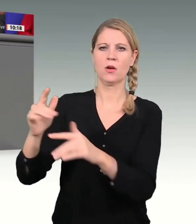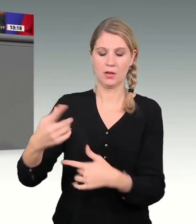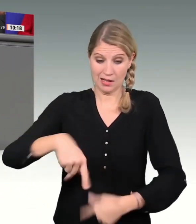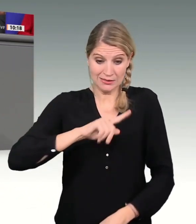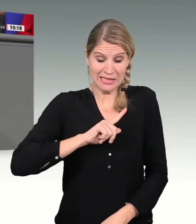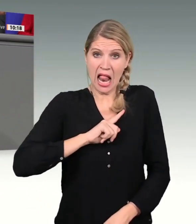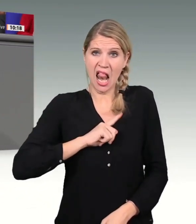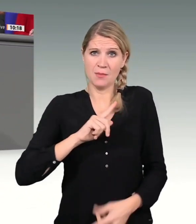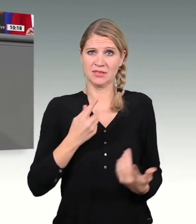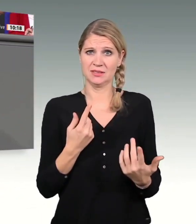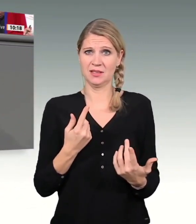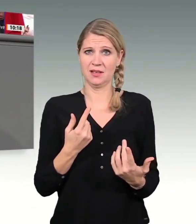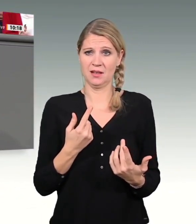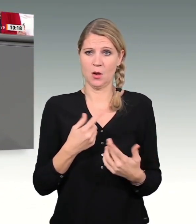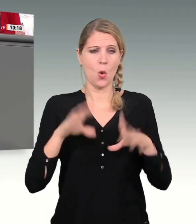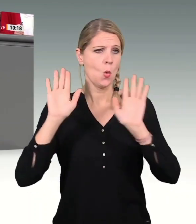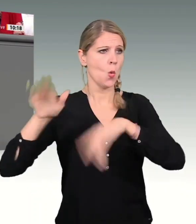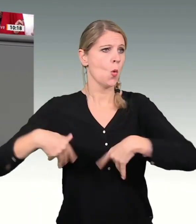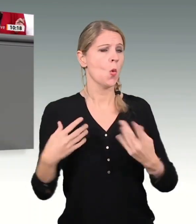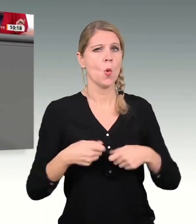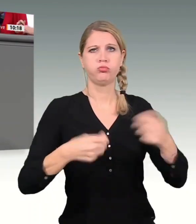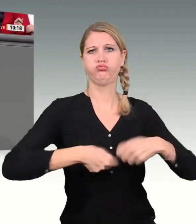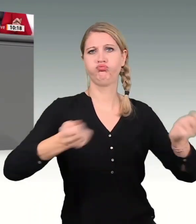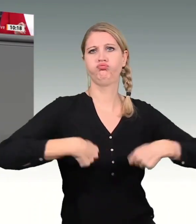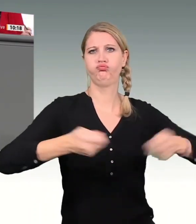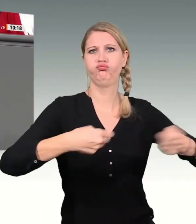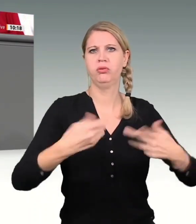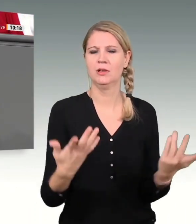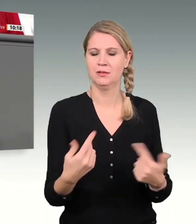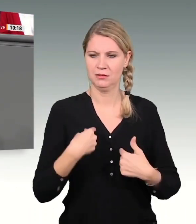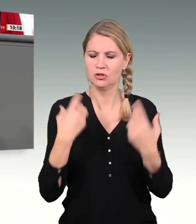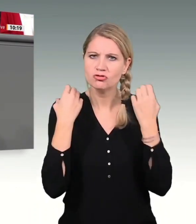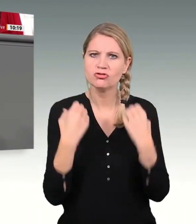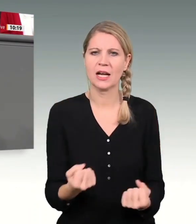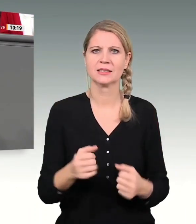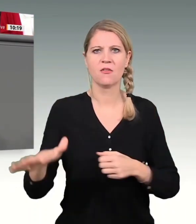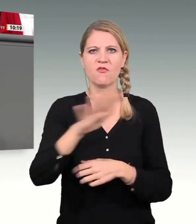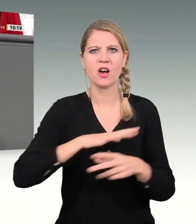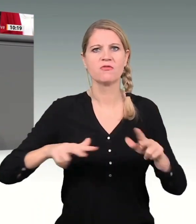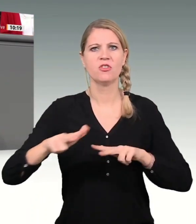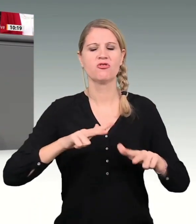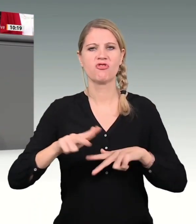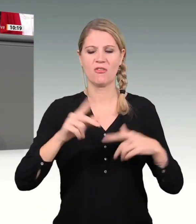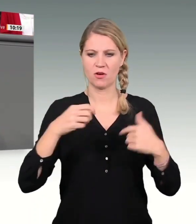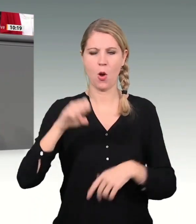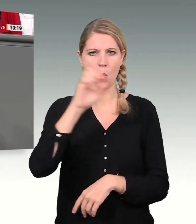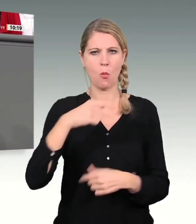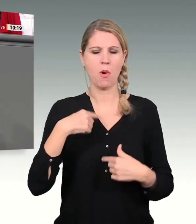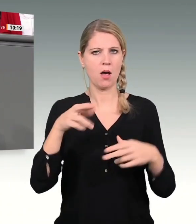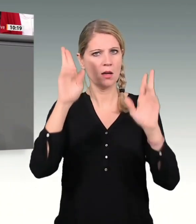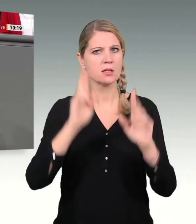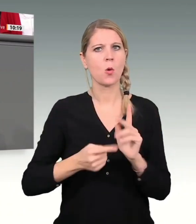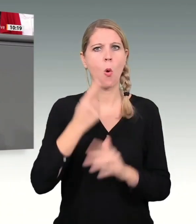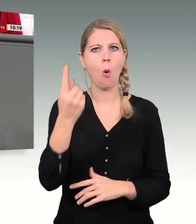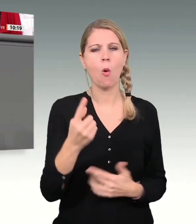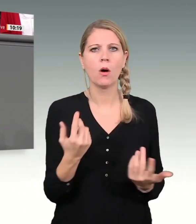die größten Zünder sind? Als stärkste Volkswirtschaft Europas haben wir nicht nur das meiste Risiko zu tragen, sondern